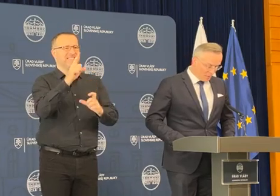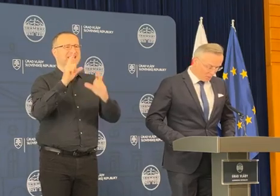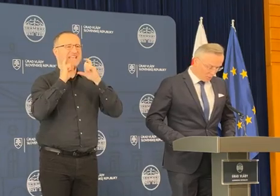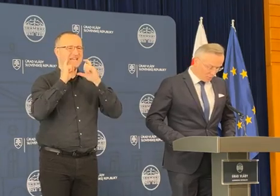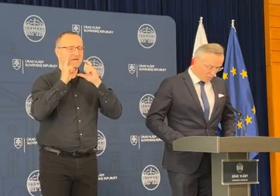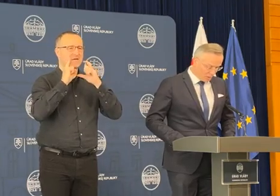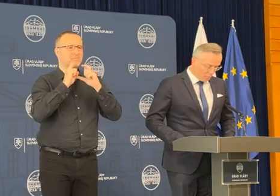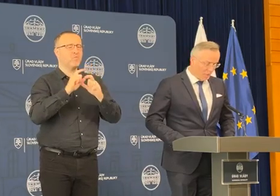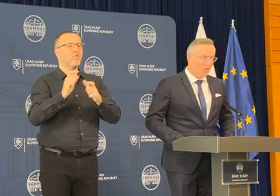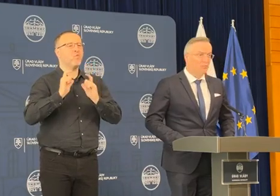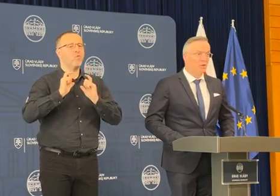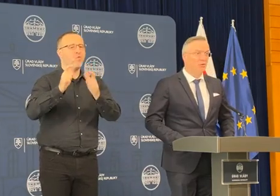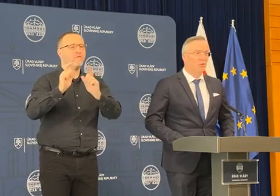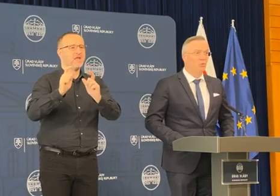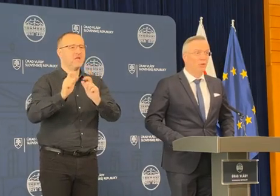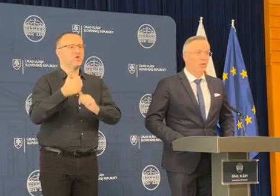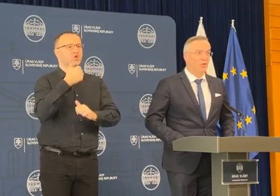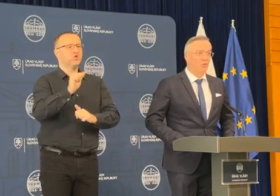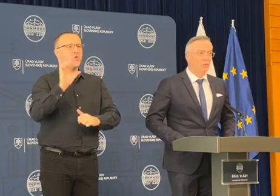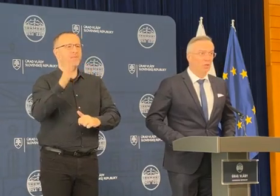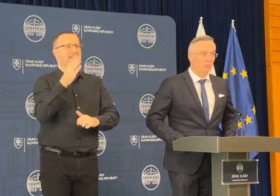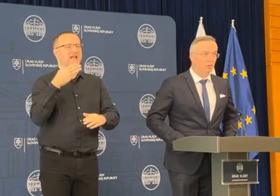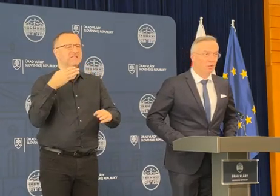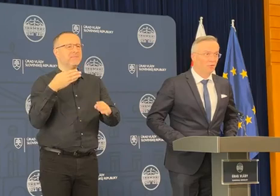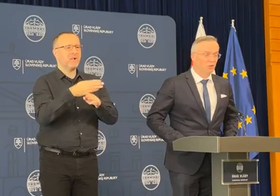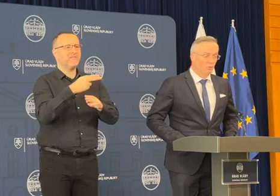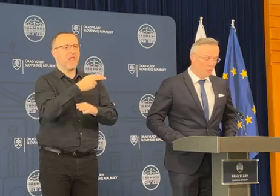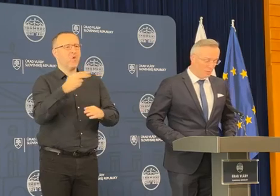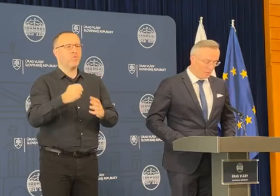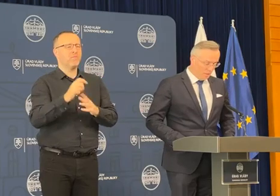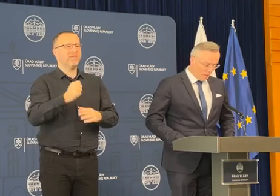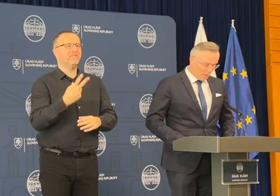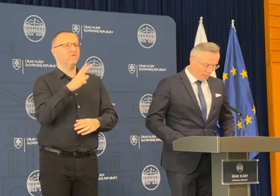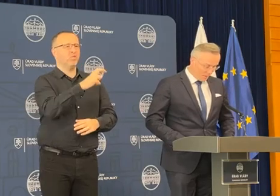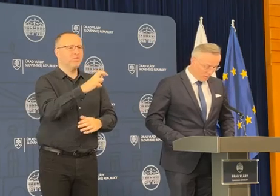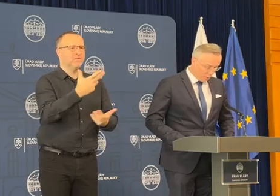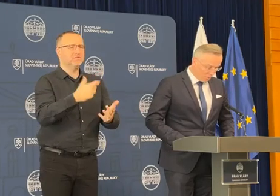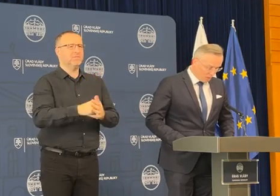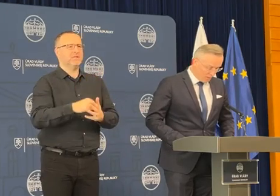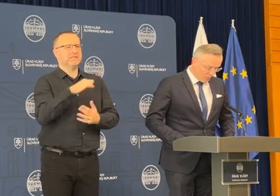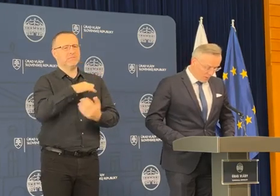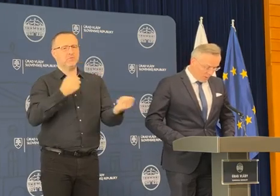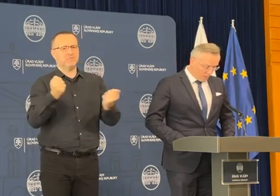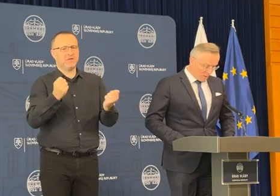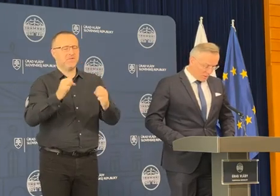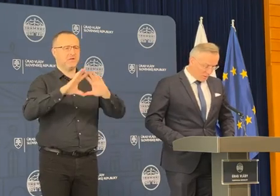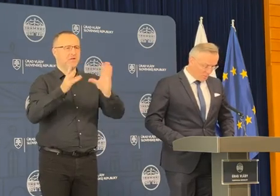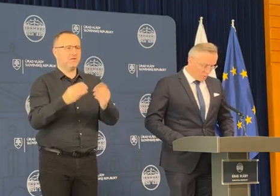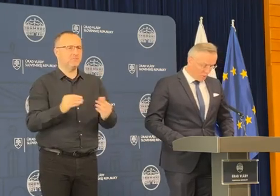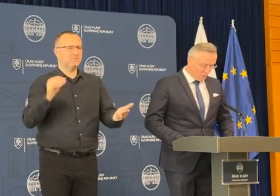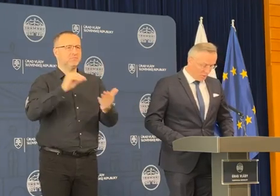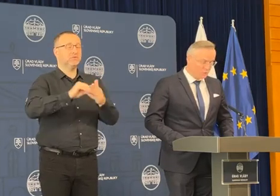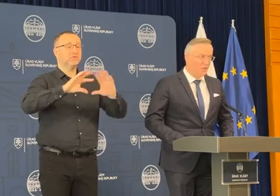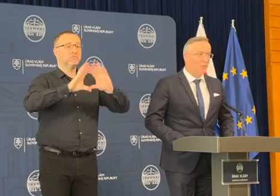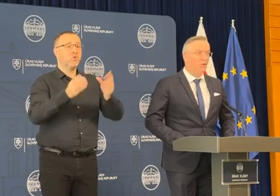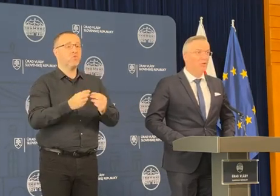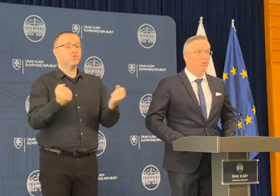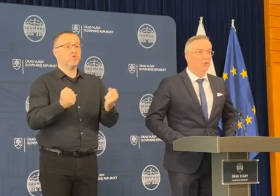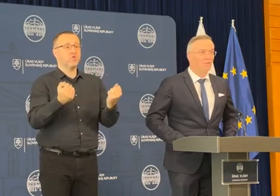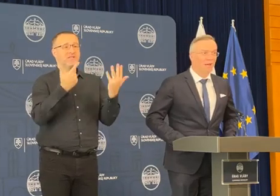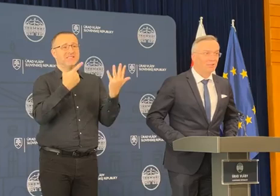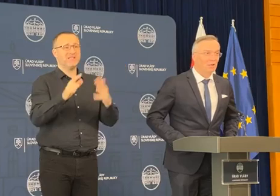úverové nástroje v sume 115 miliónov pre župy, alebo teda vyššie územné celky. Dokopy, takže 768